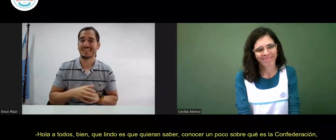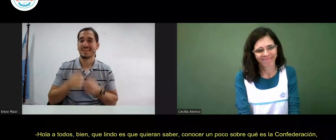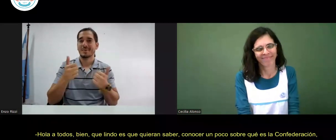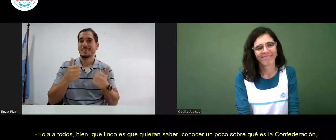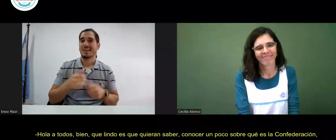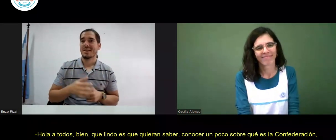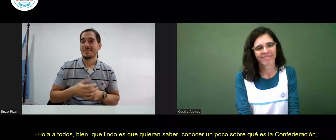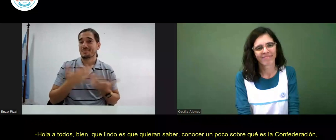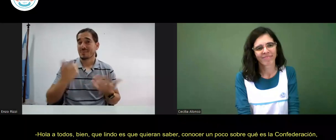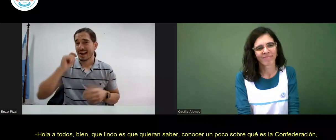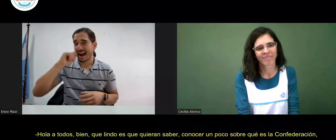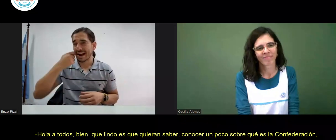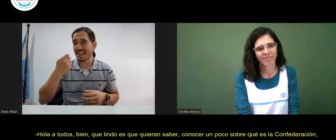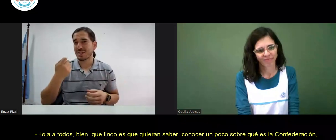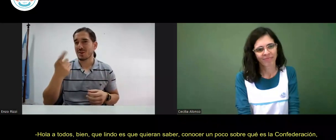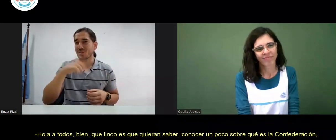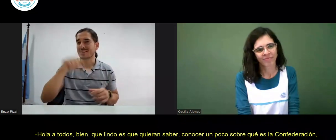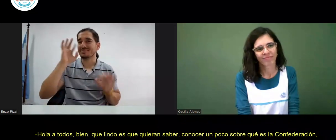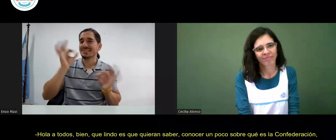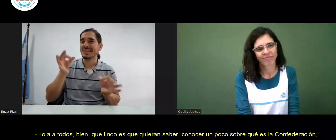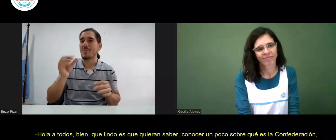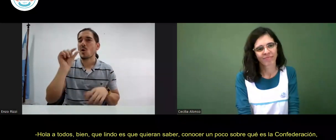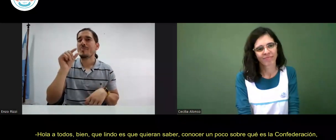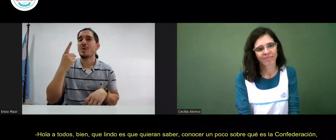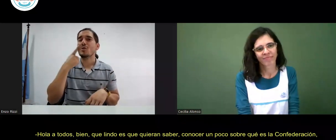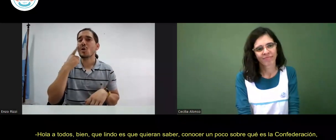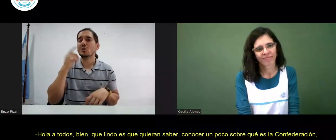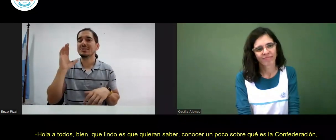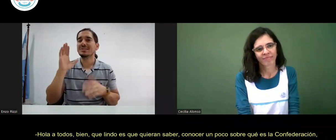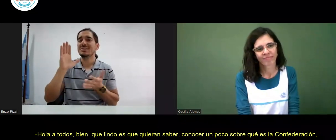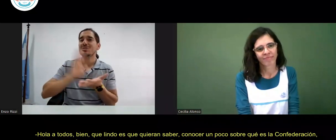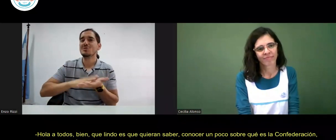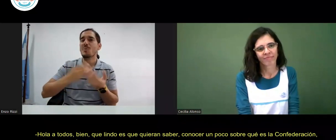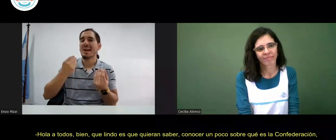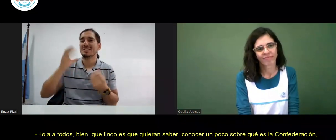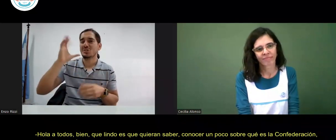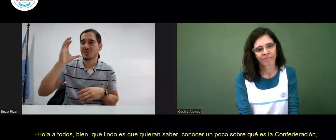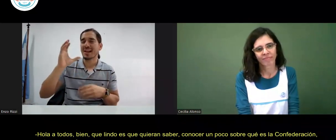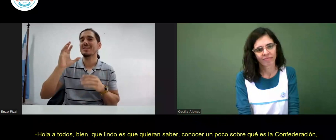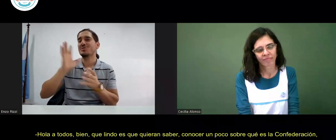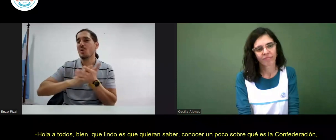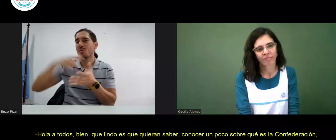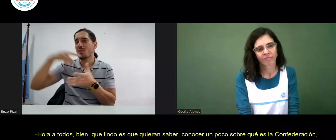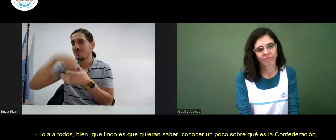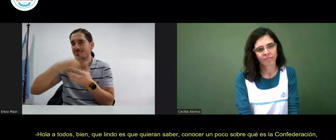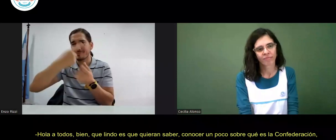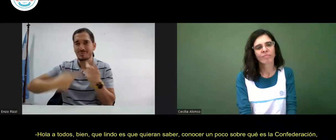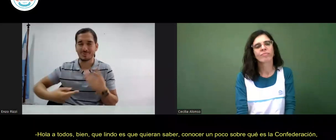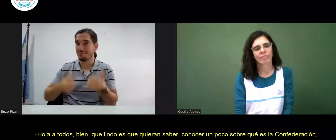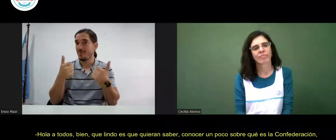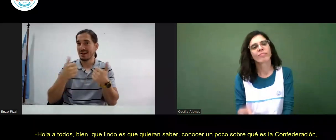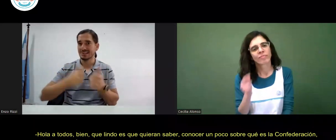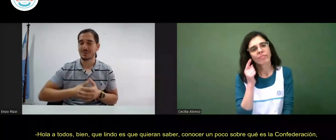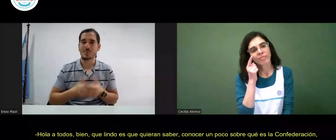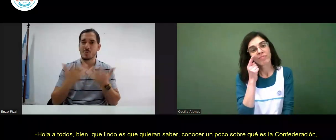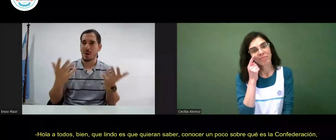Bien. Qué lindo que quieran saber, conocer un poco más sobre qué es la Confederación, cómo se conforma. Es